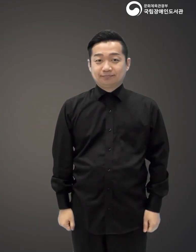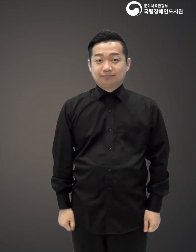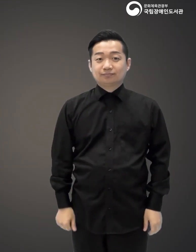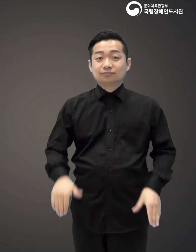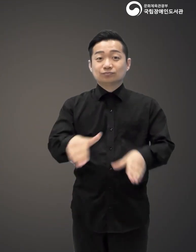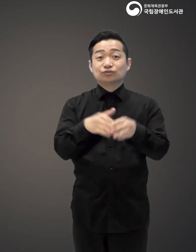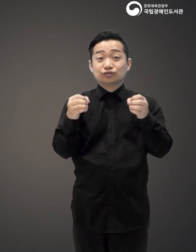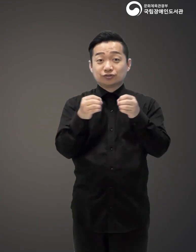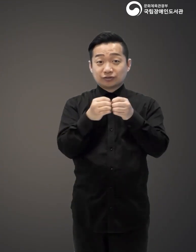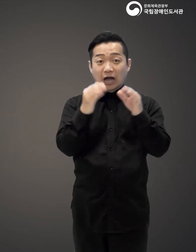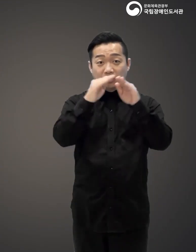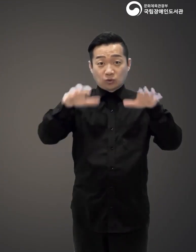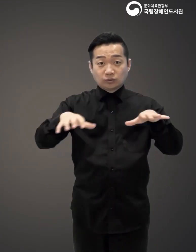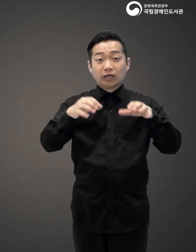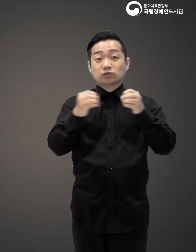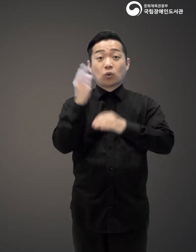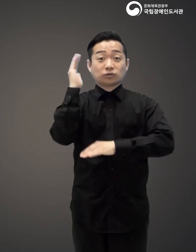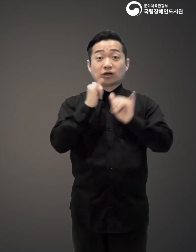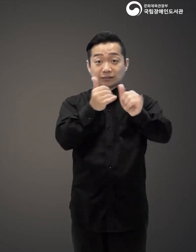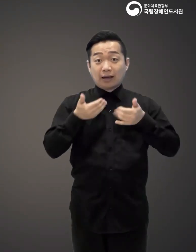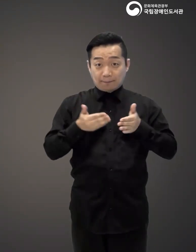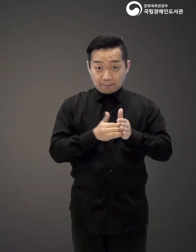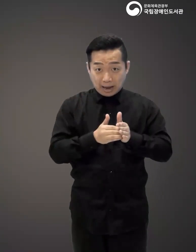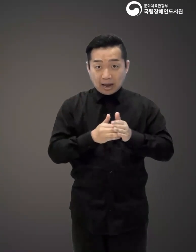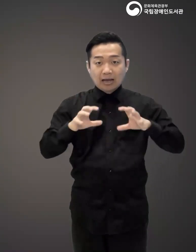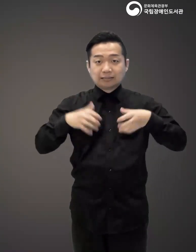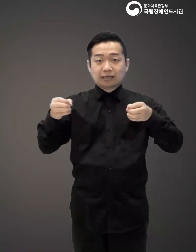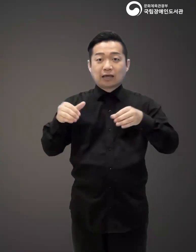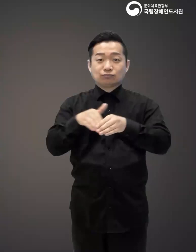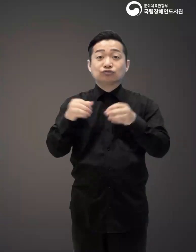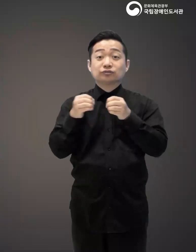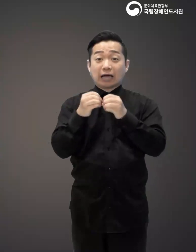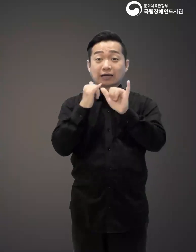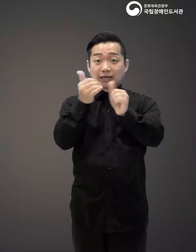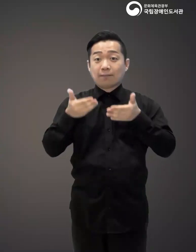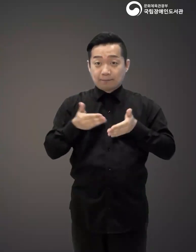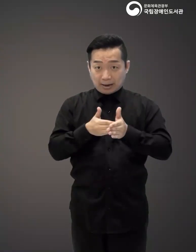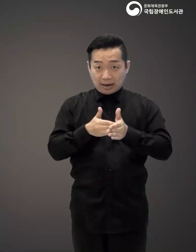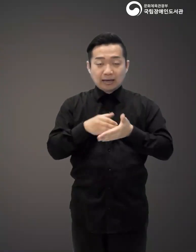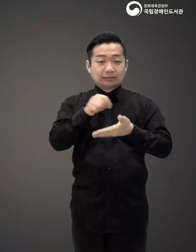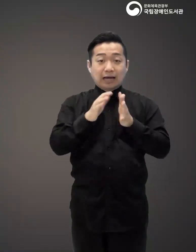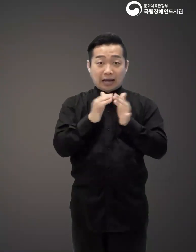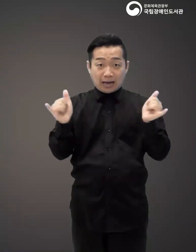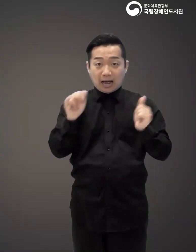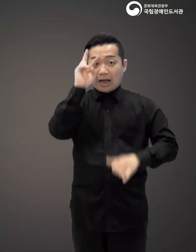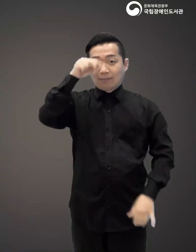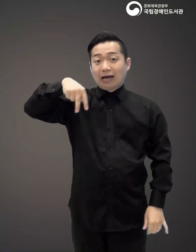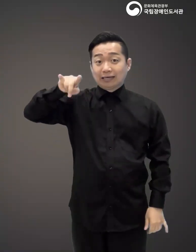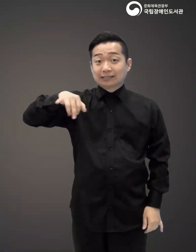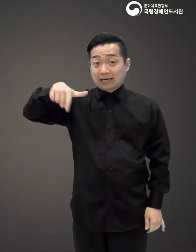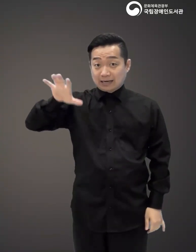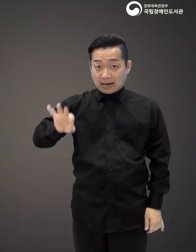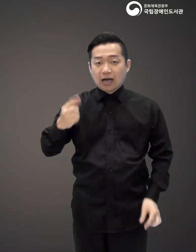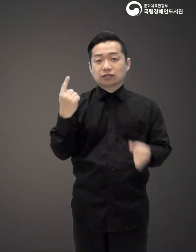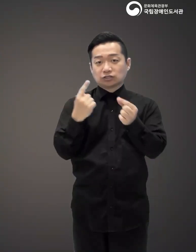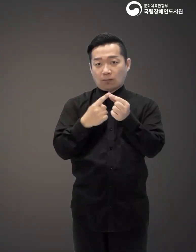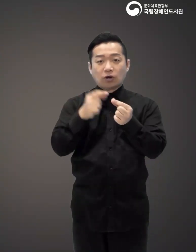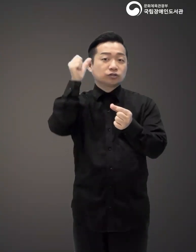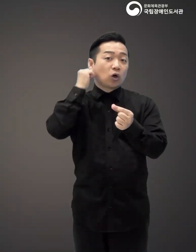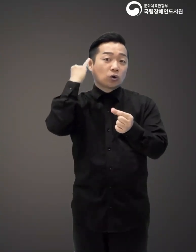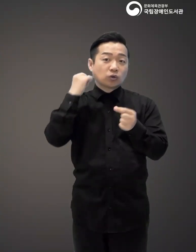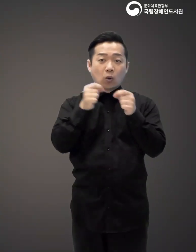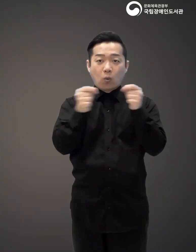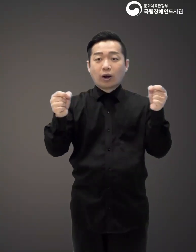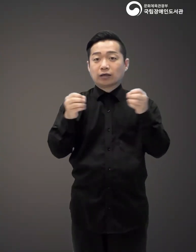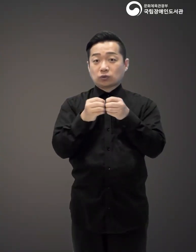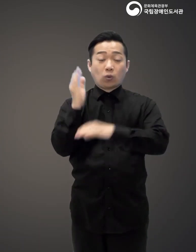바로 문학동네 소설상 그리고 세계문학상 수상작가인 저명한 저자 박생강의 첫 번째 청소년